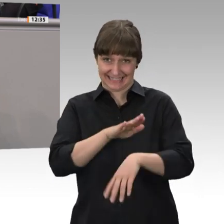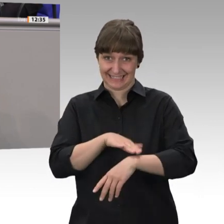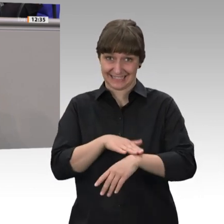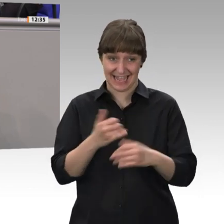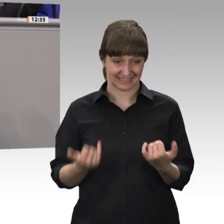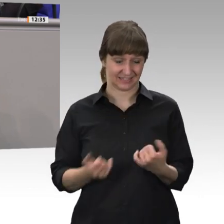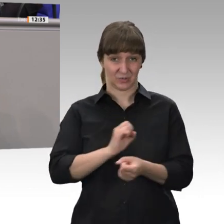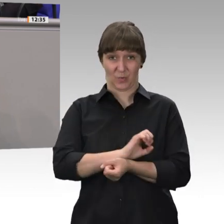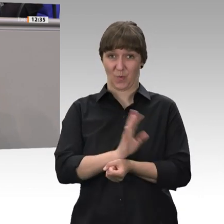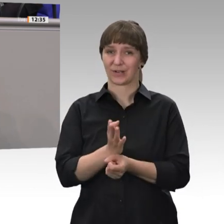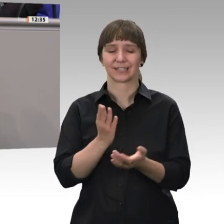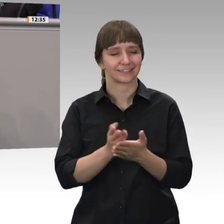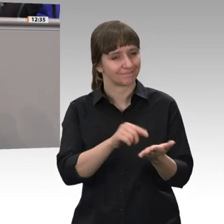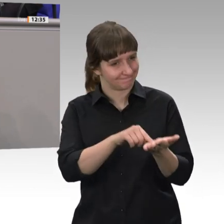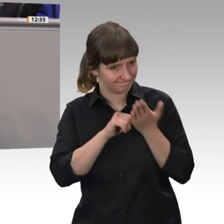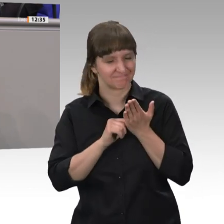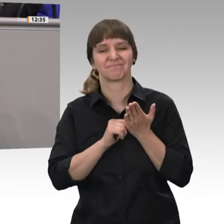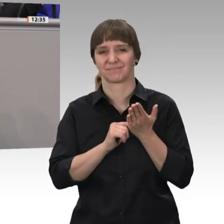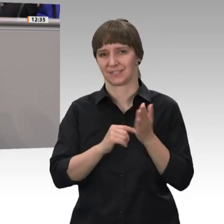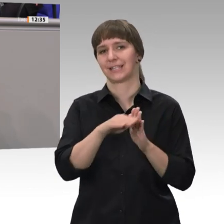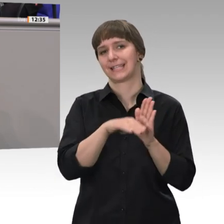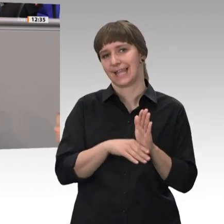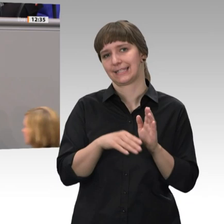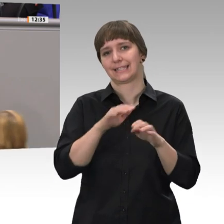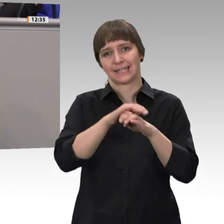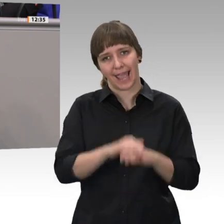gesetzliche Rente ist krisenfest. Das ist eine gute Nachricht.